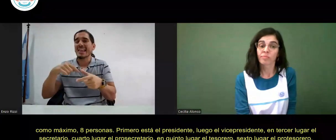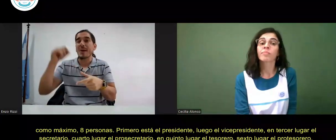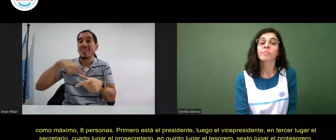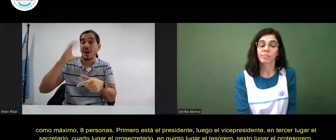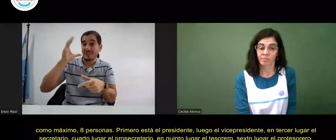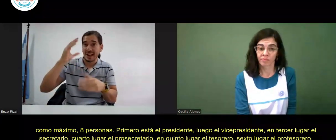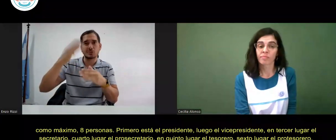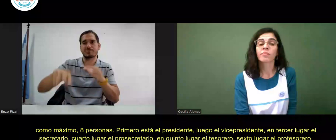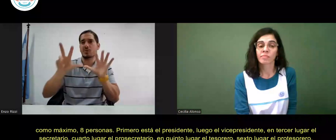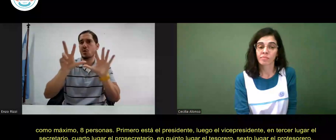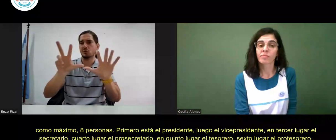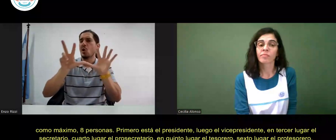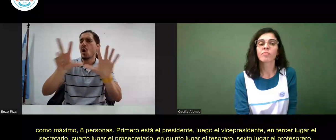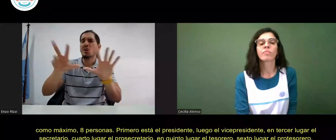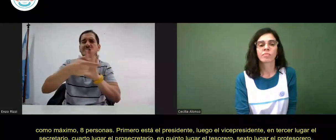personas.